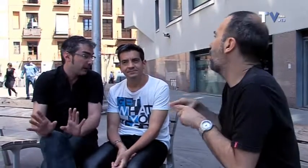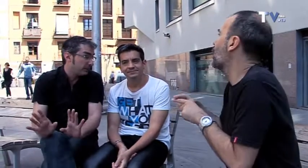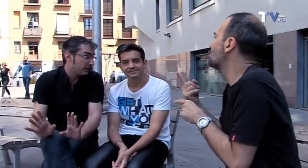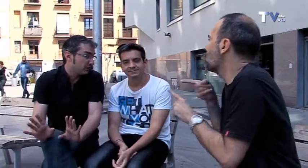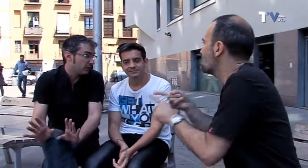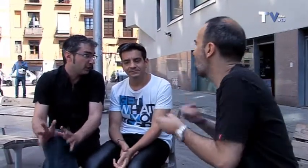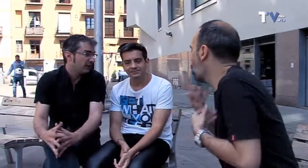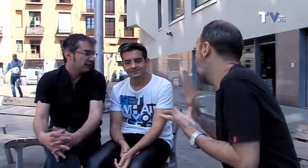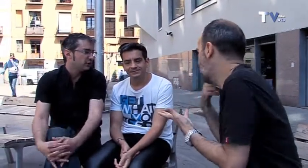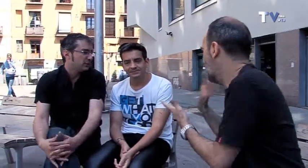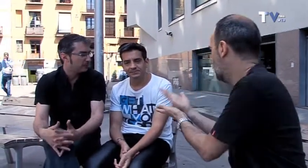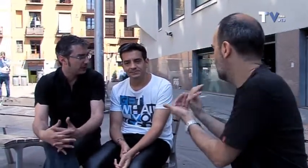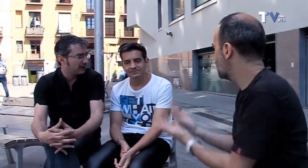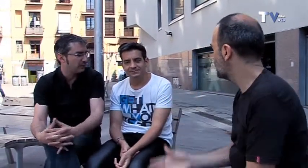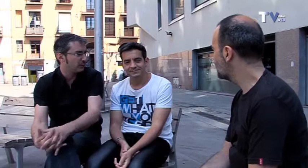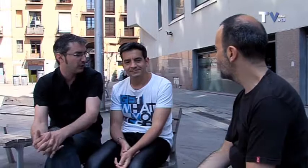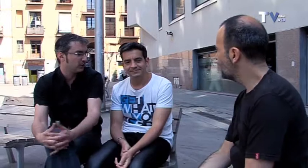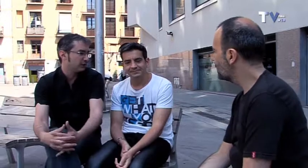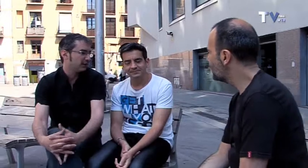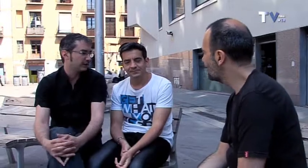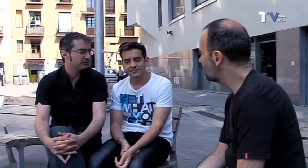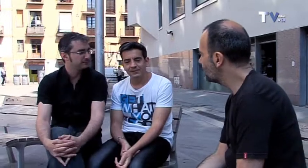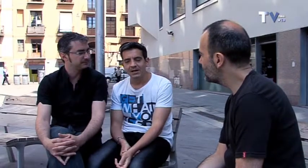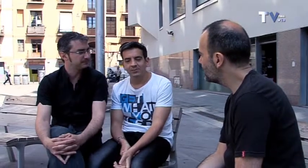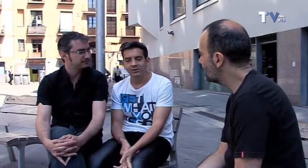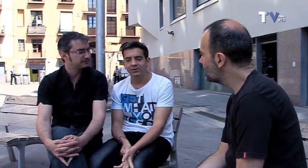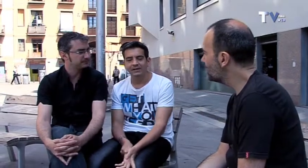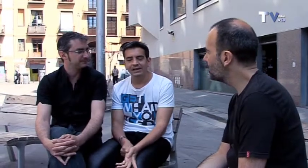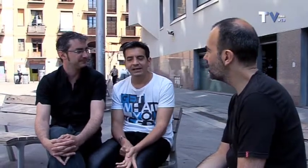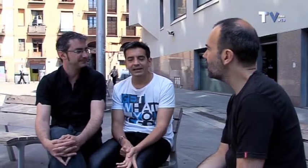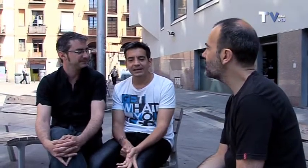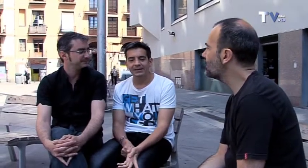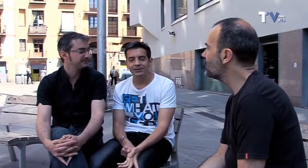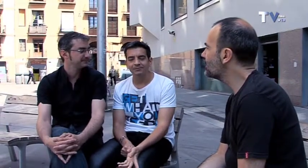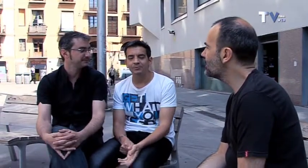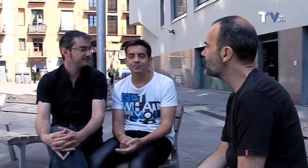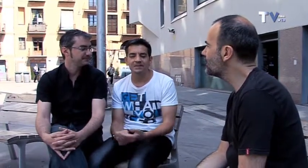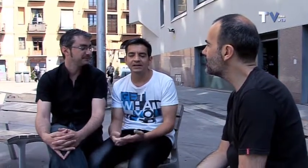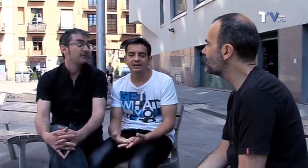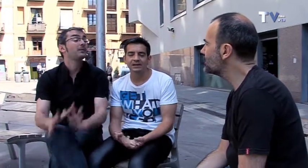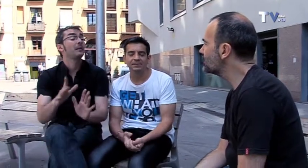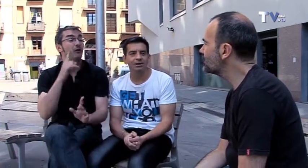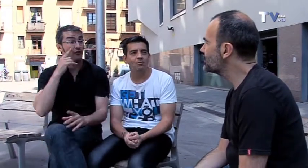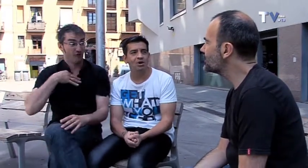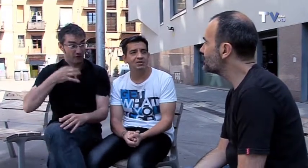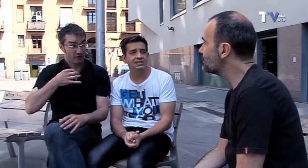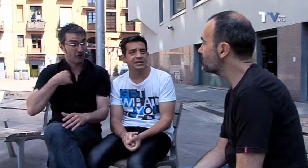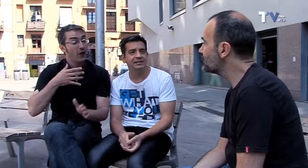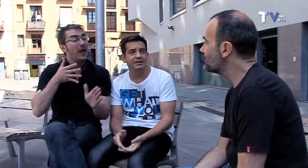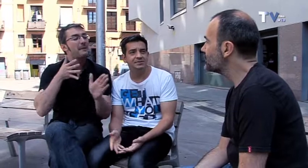monólogos, o... A ver, cuéntanos. Pues yo empecé realmente como guionista en